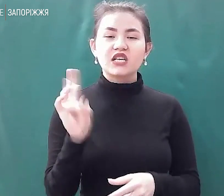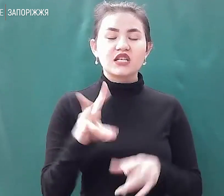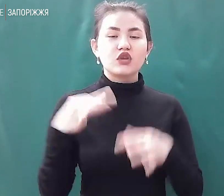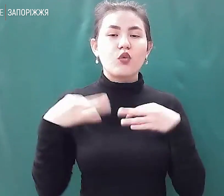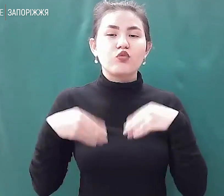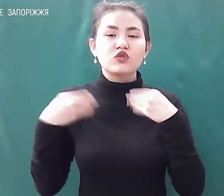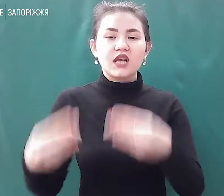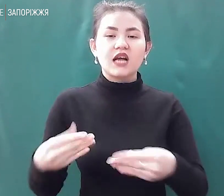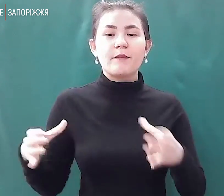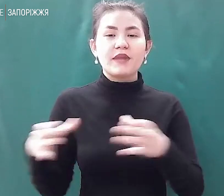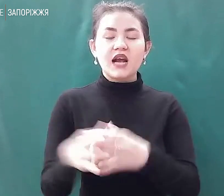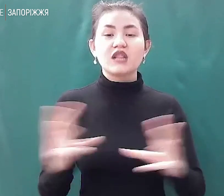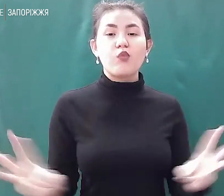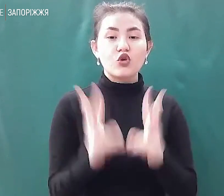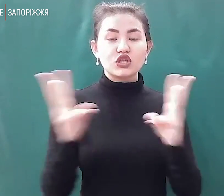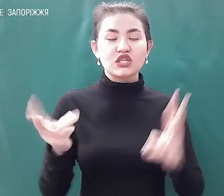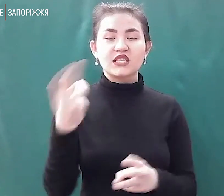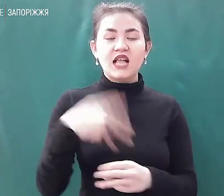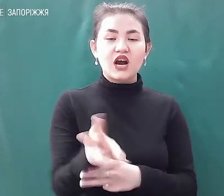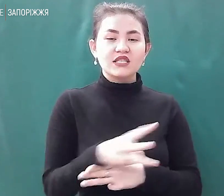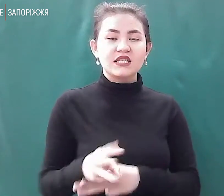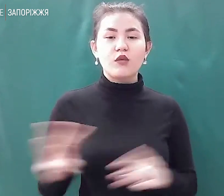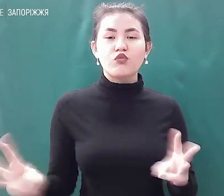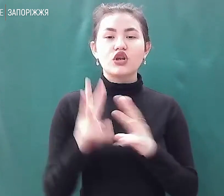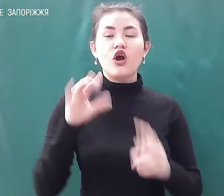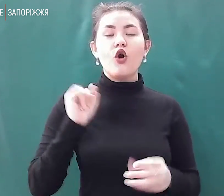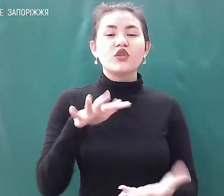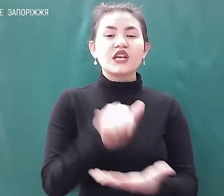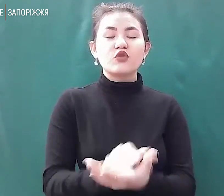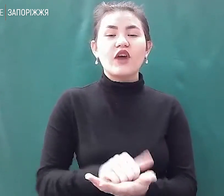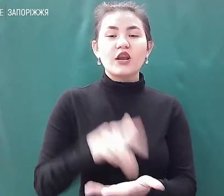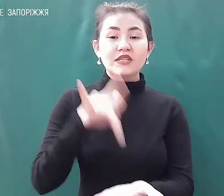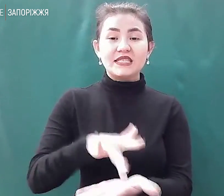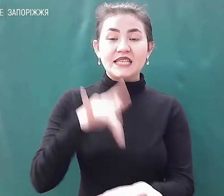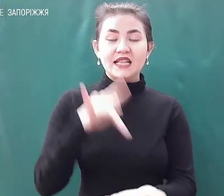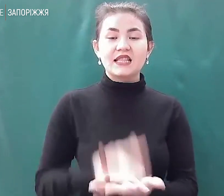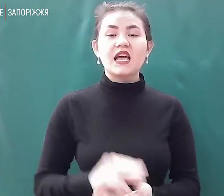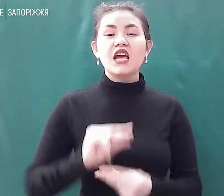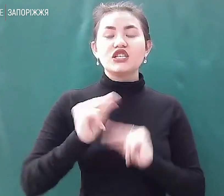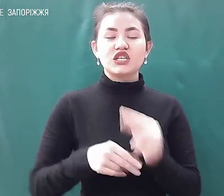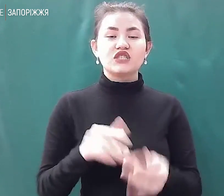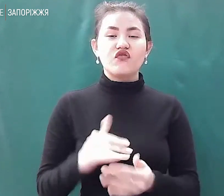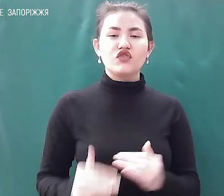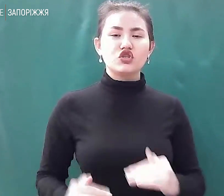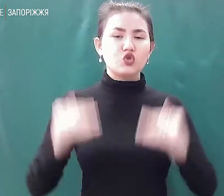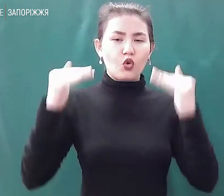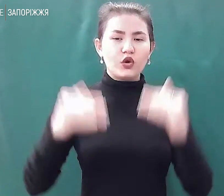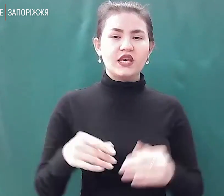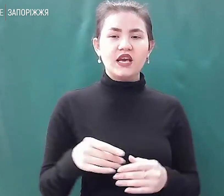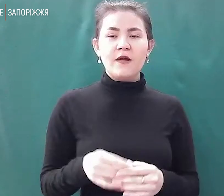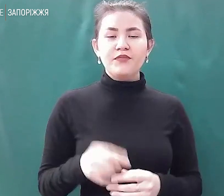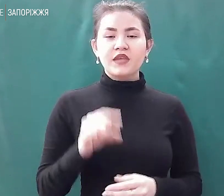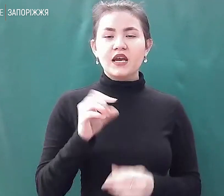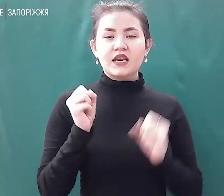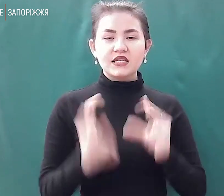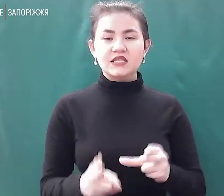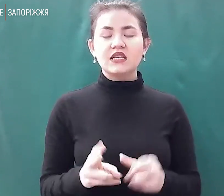пожежників для гасіння пожежі у тренувальному центрі. Через високі ризики пошкодження атомних установок